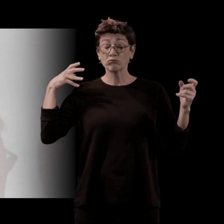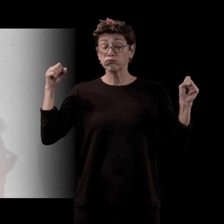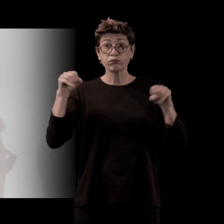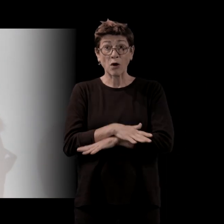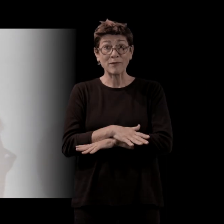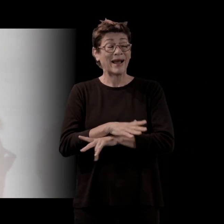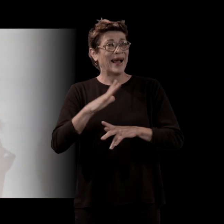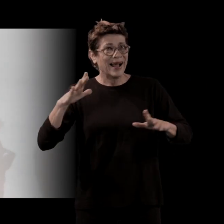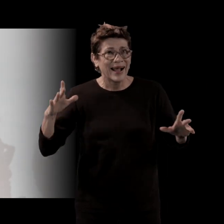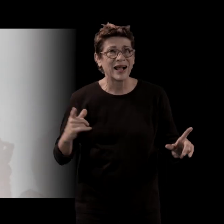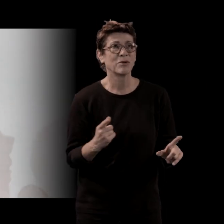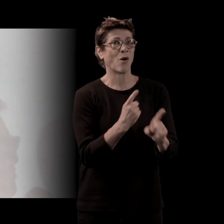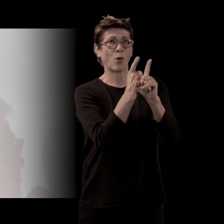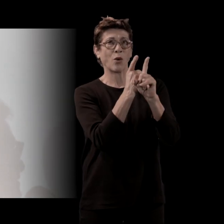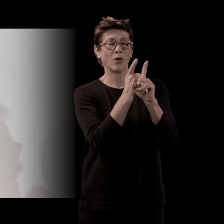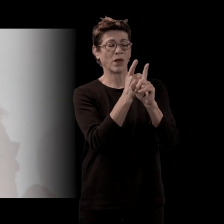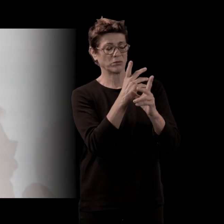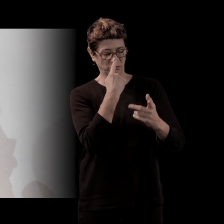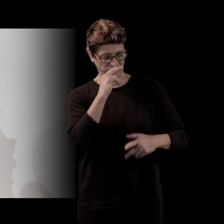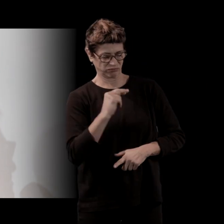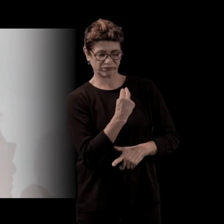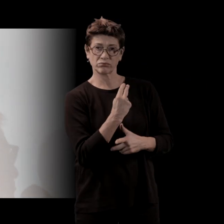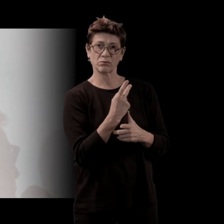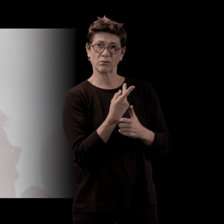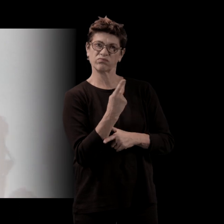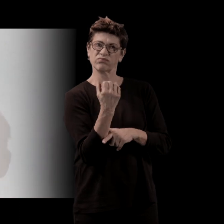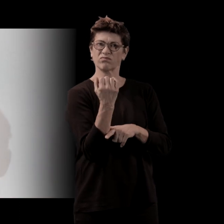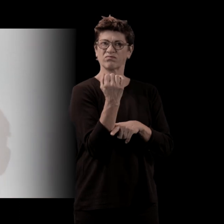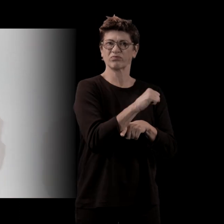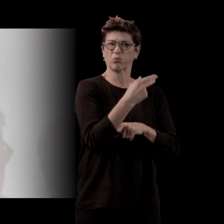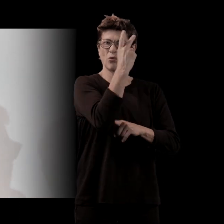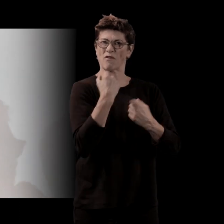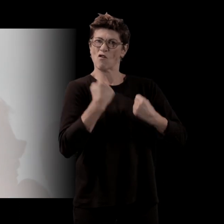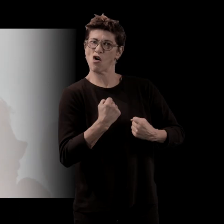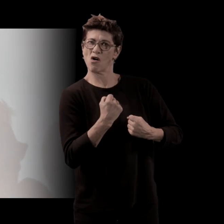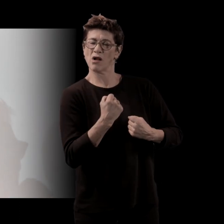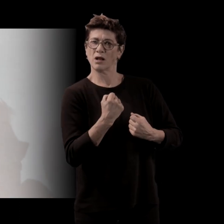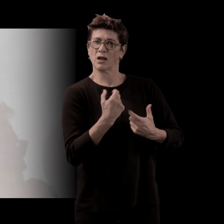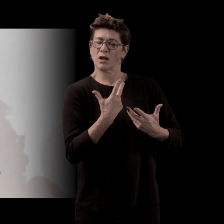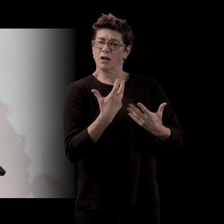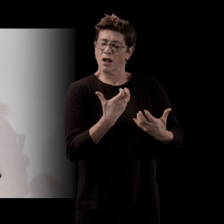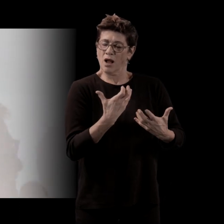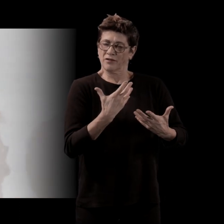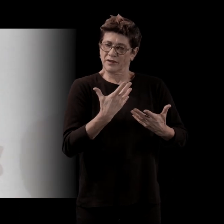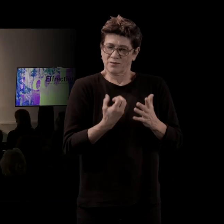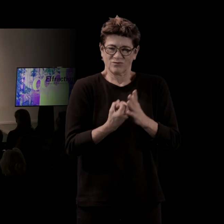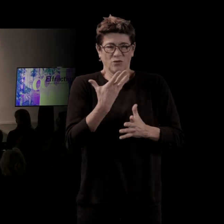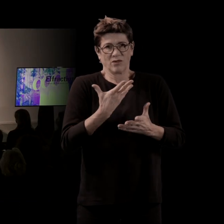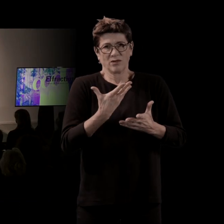se rend compte qu'elle est devenue plus forte que lui. Elle a envie de rejouer ce moment-là avec ses nouveaux atouts. Est-ce qu'en fin de compte,